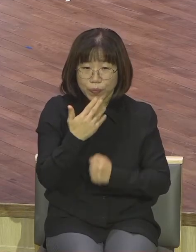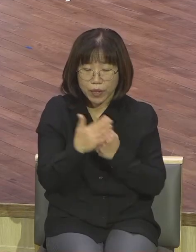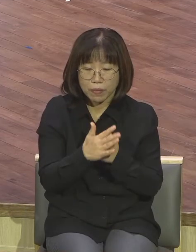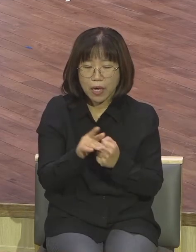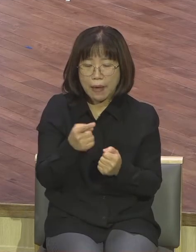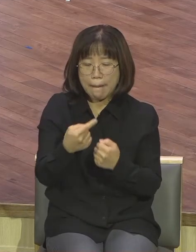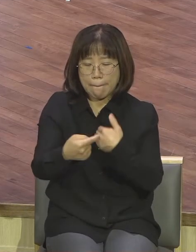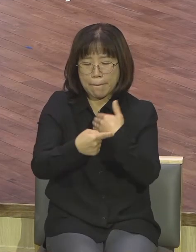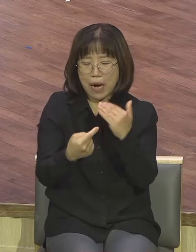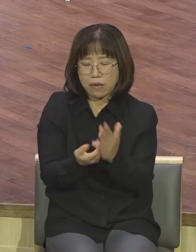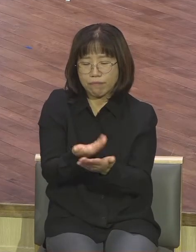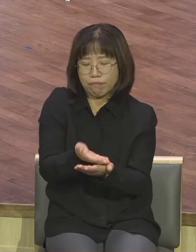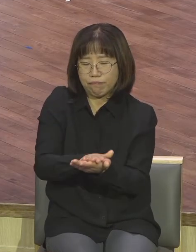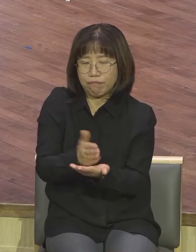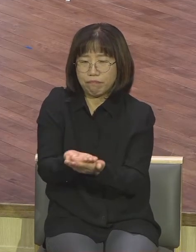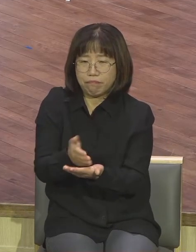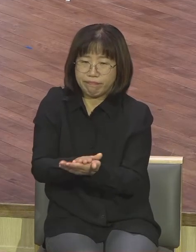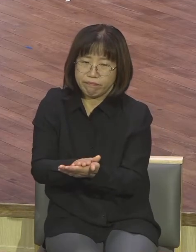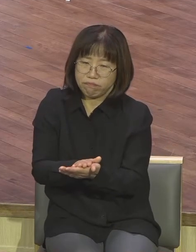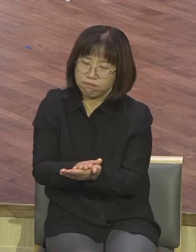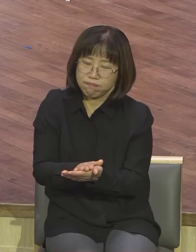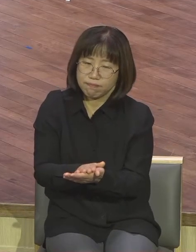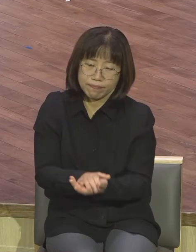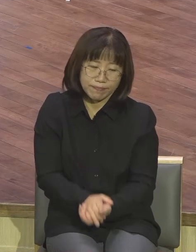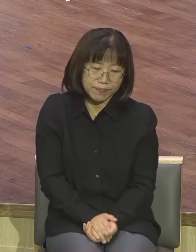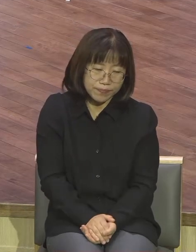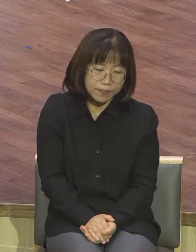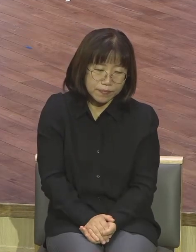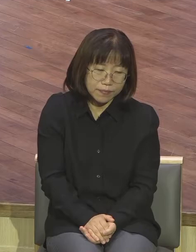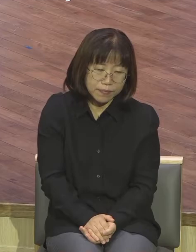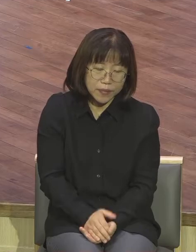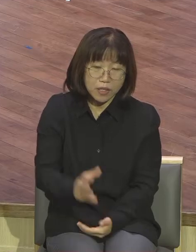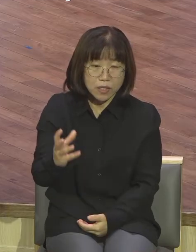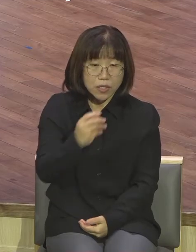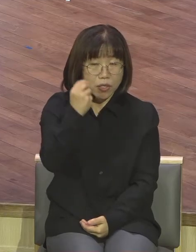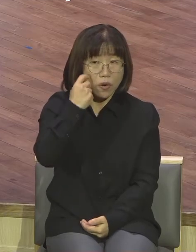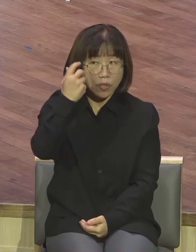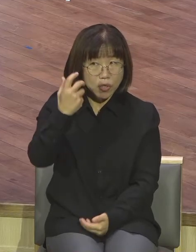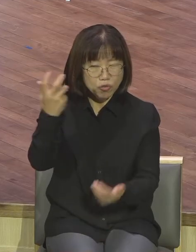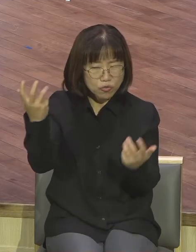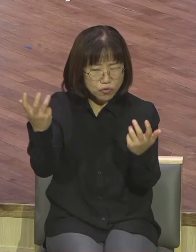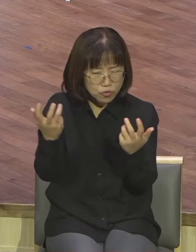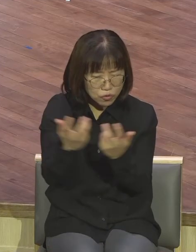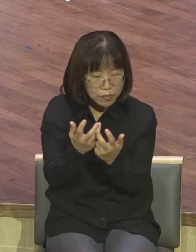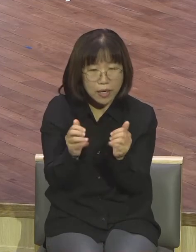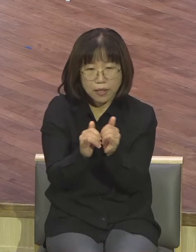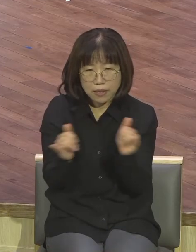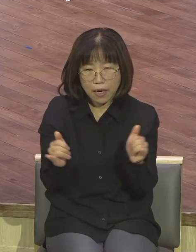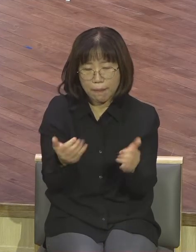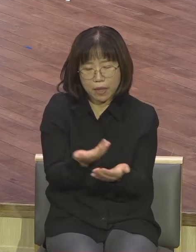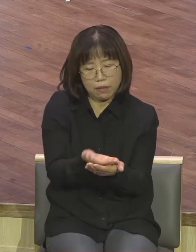라는 결론을 내렸어요 그만큼 성령의 능력 안에 있는 삶